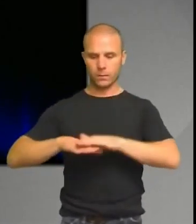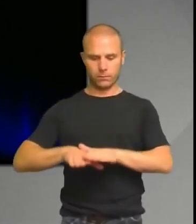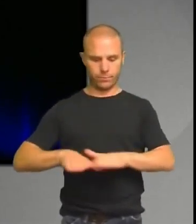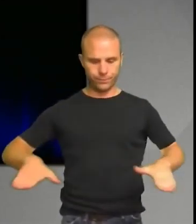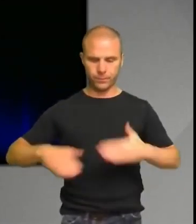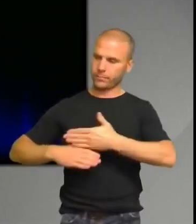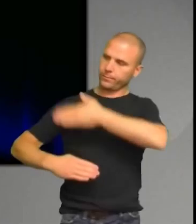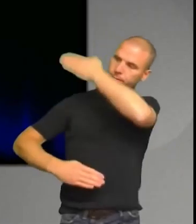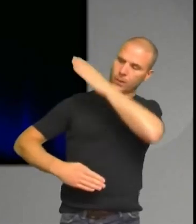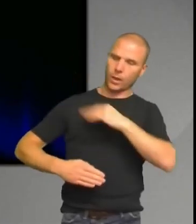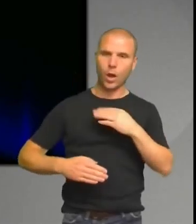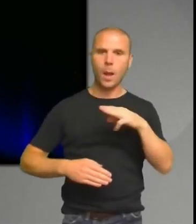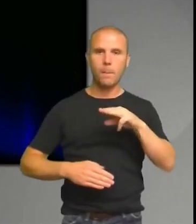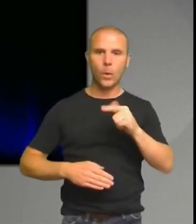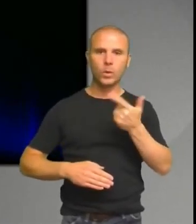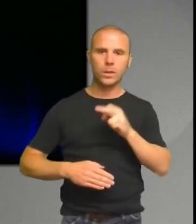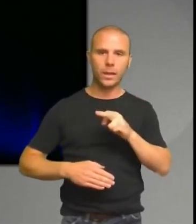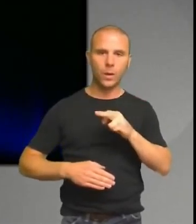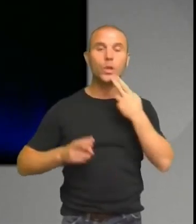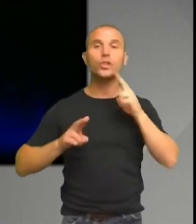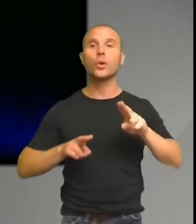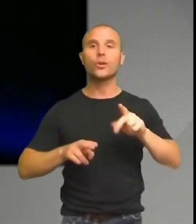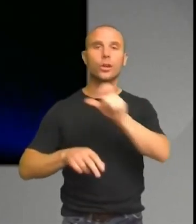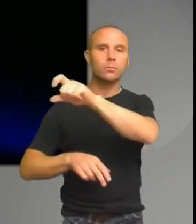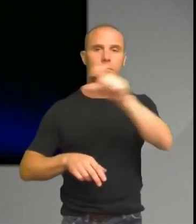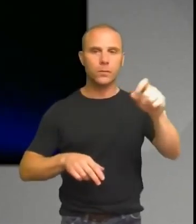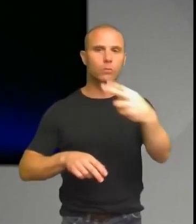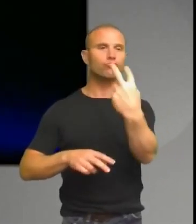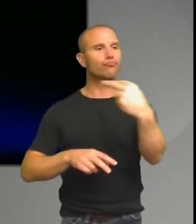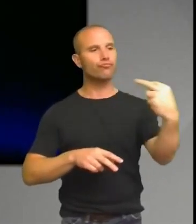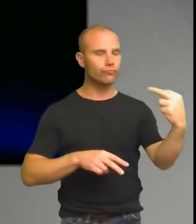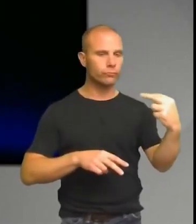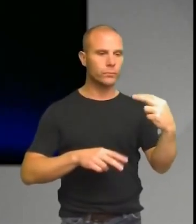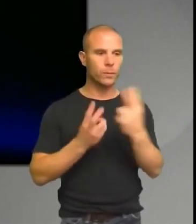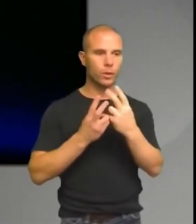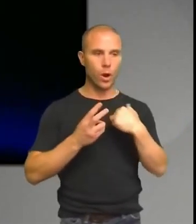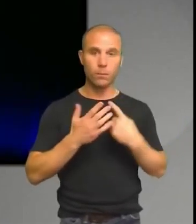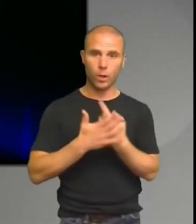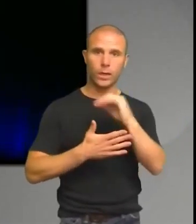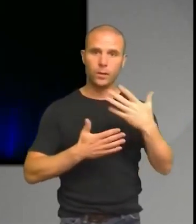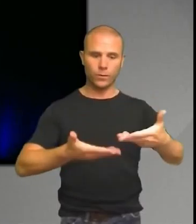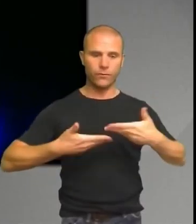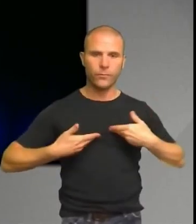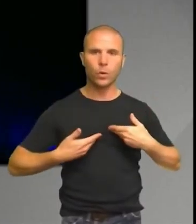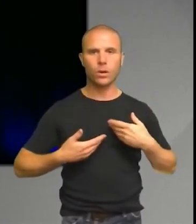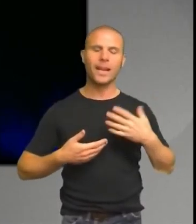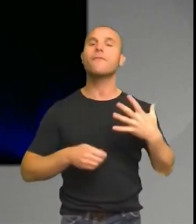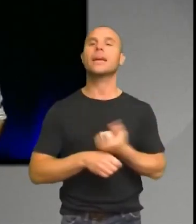professionell jury. Och man har chans att vinna stipendier till hela världen. Och genom det så fick jag